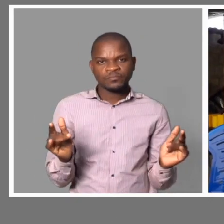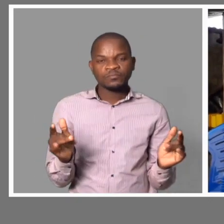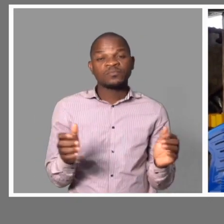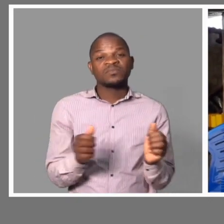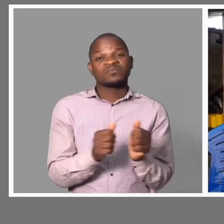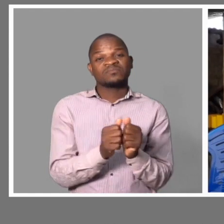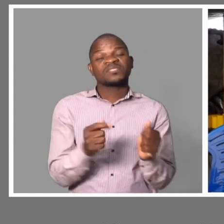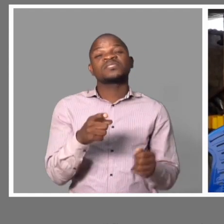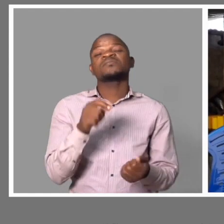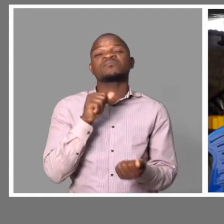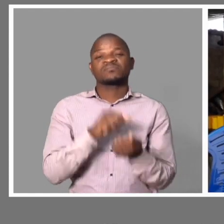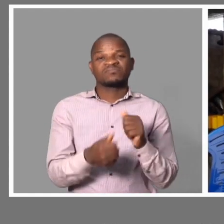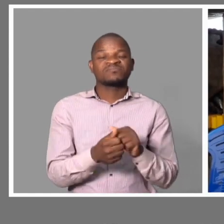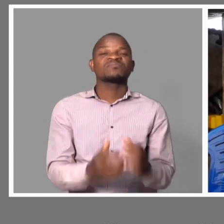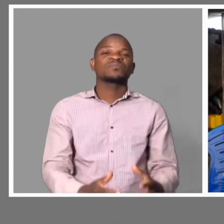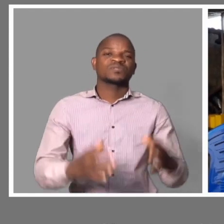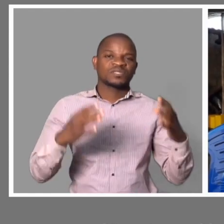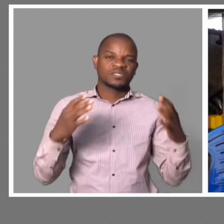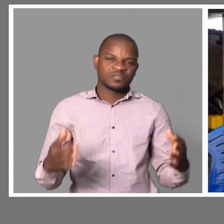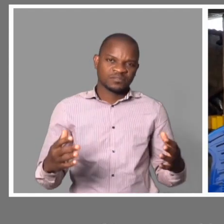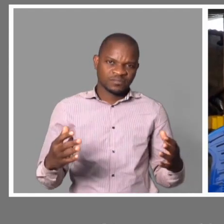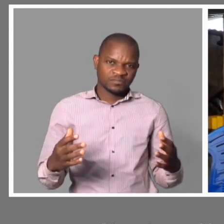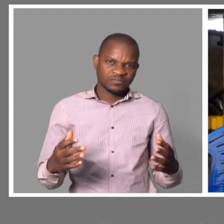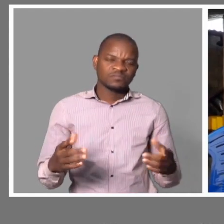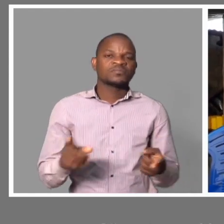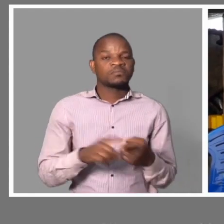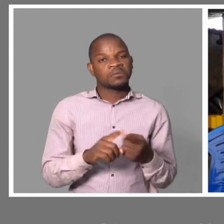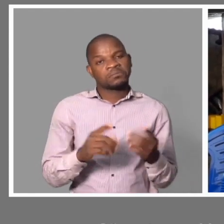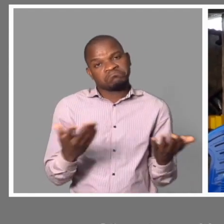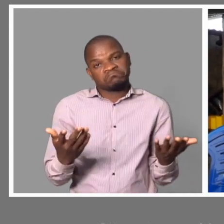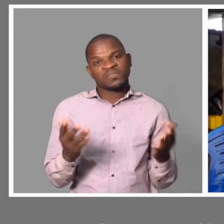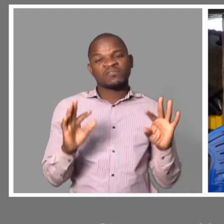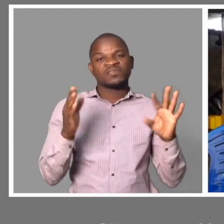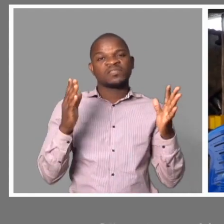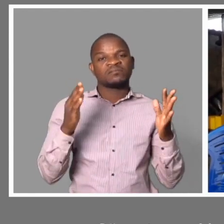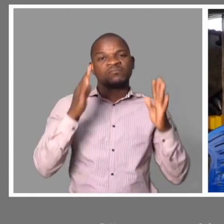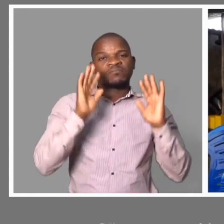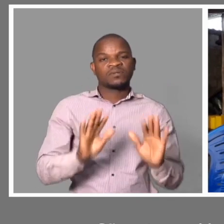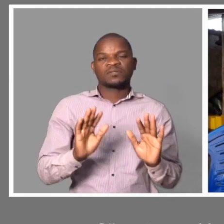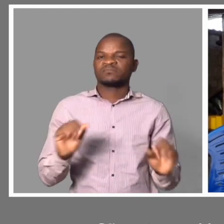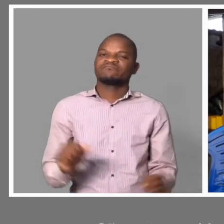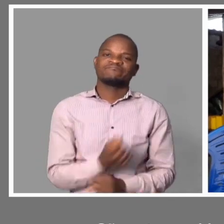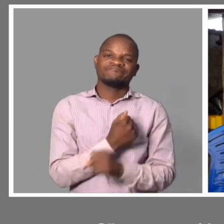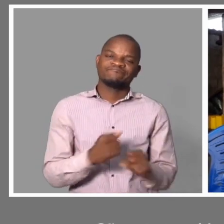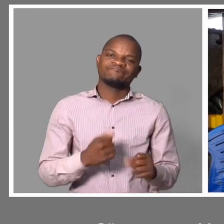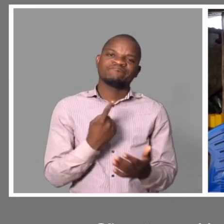Então, são esses os problemas. A vida, a vida não para, é um desafio, todos os dias,